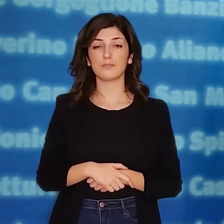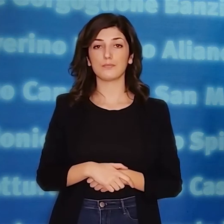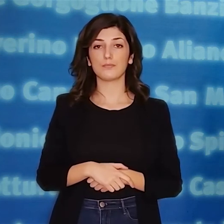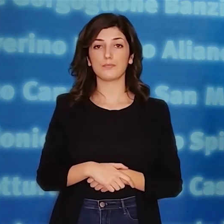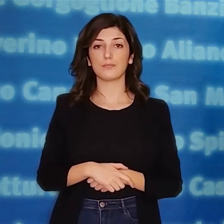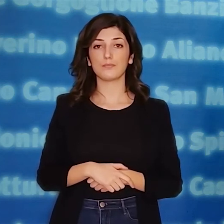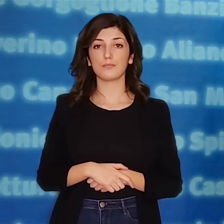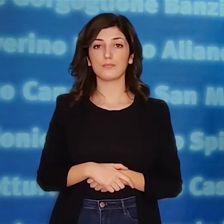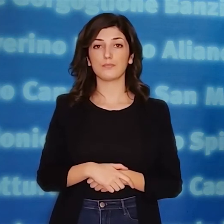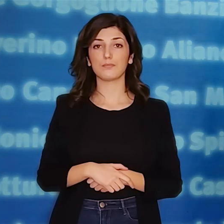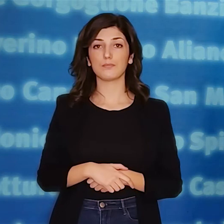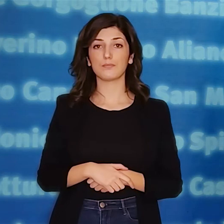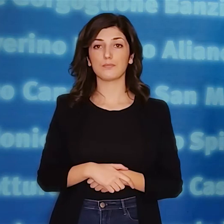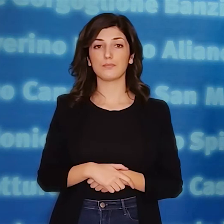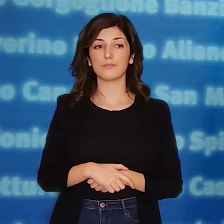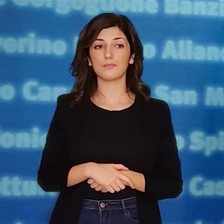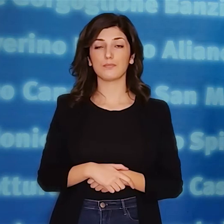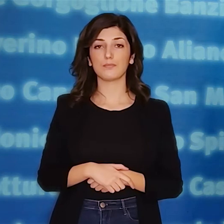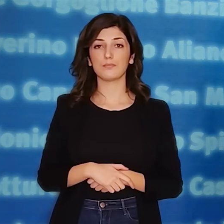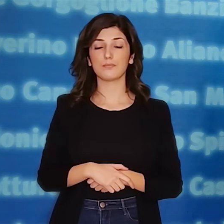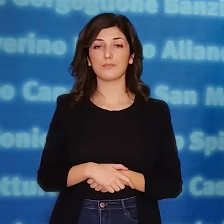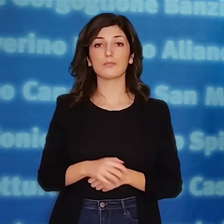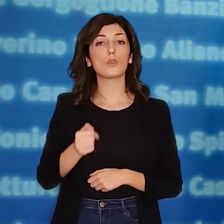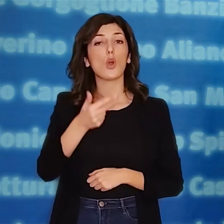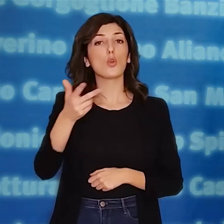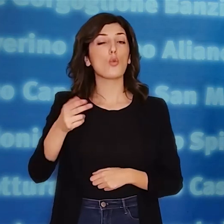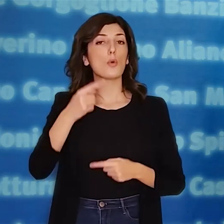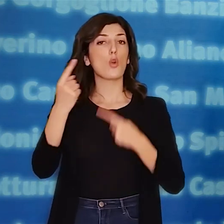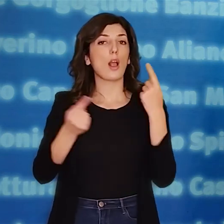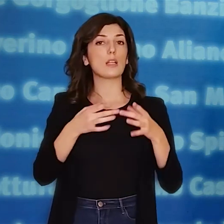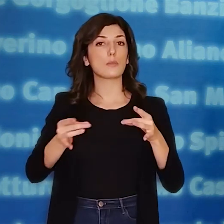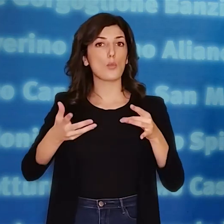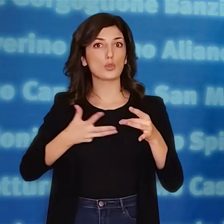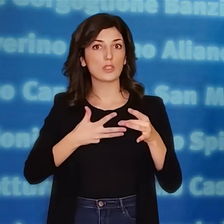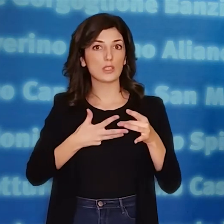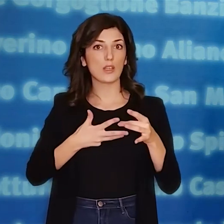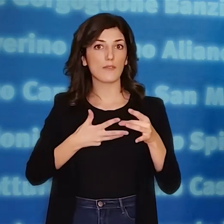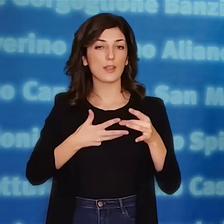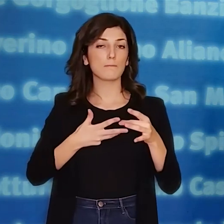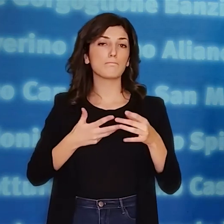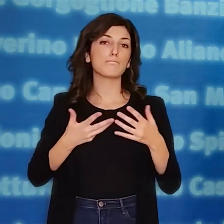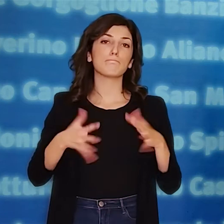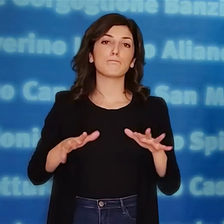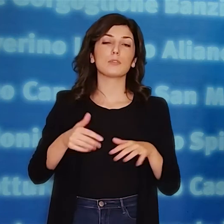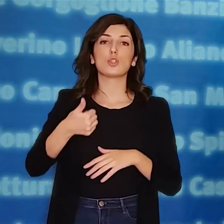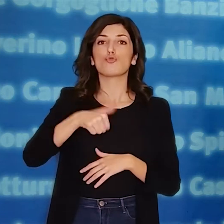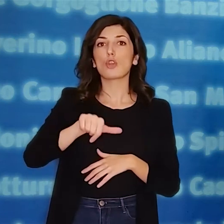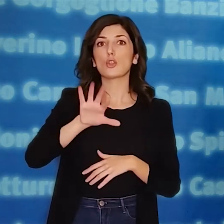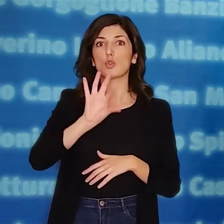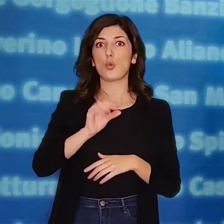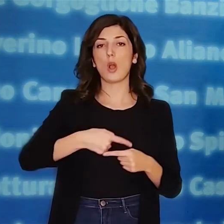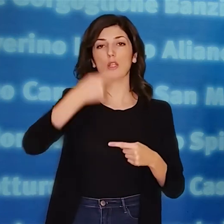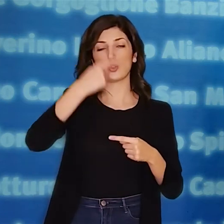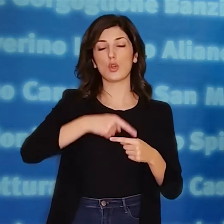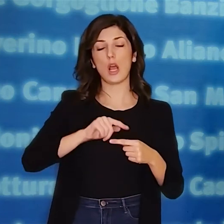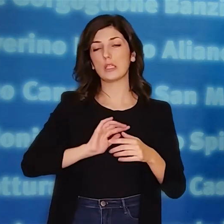'ultima settimana. Il numero dei casi positivi si attesta comunque al di